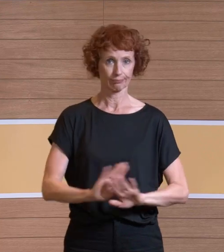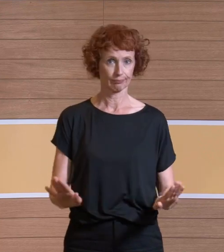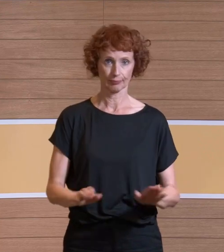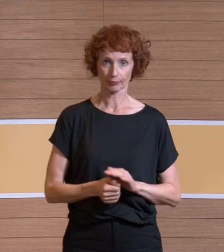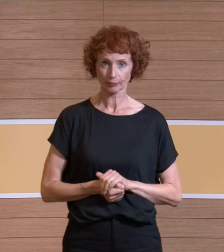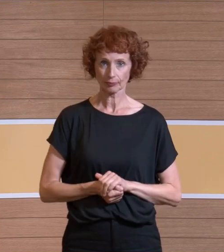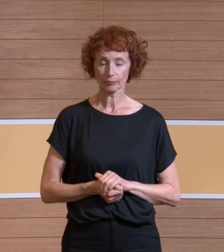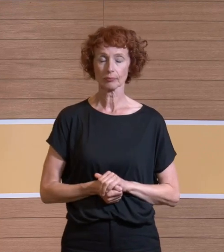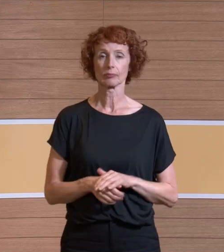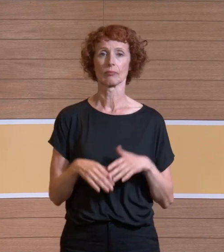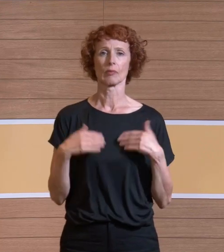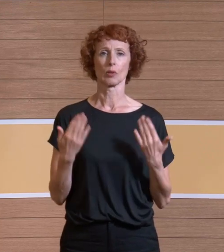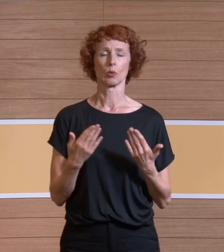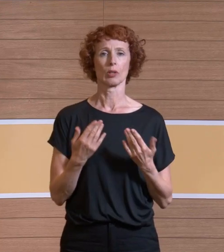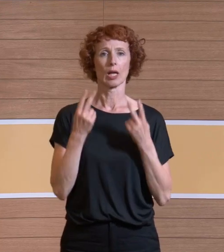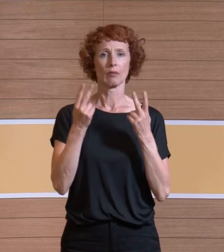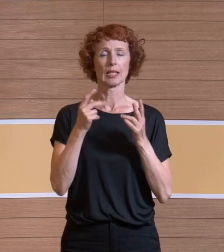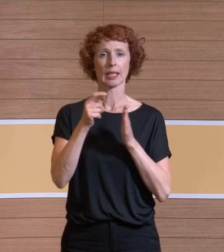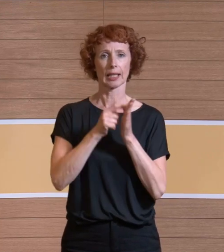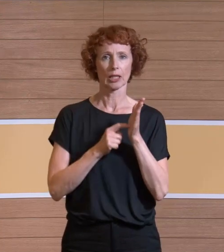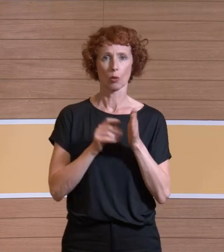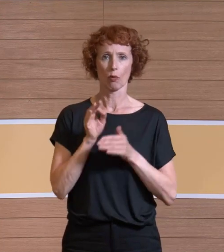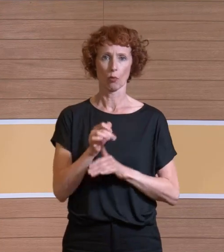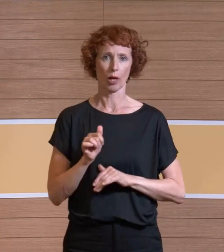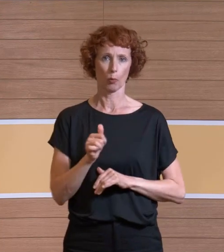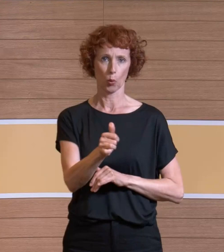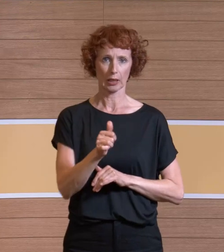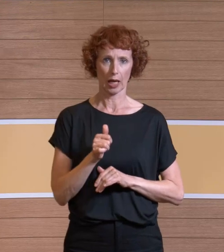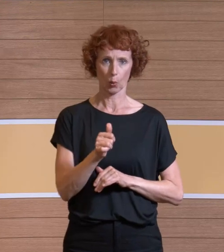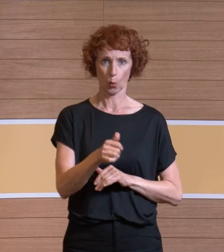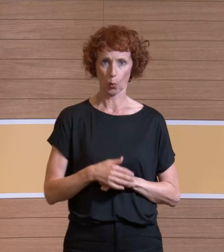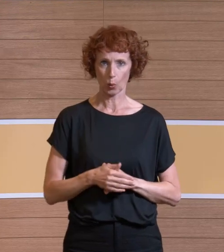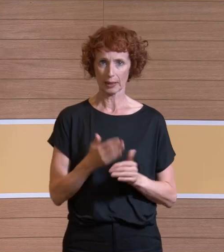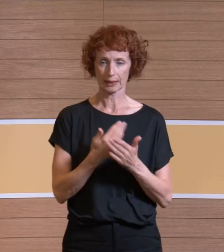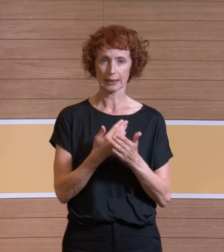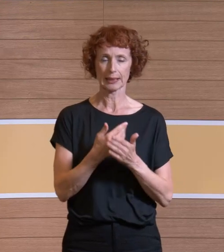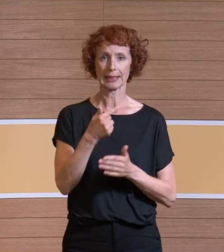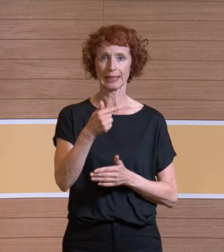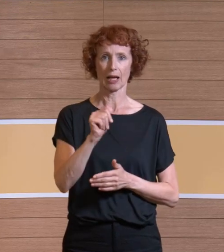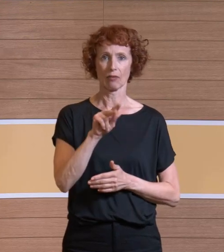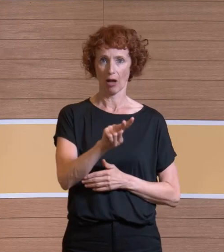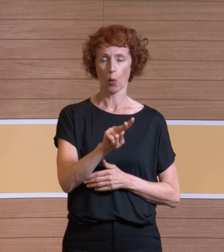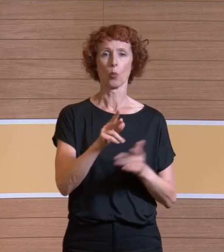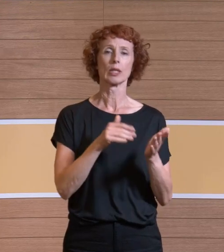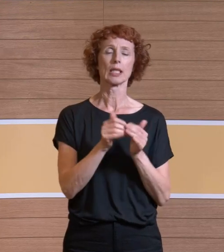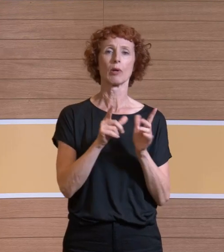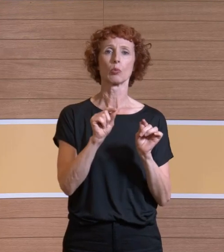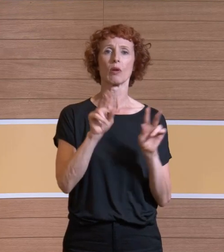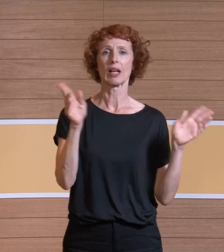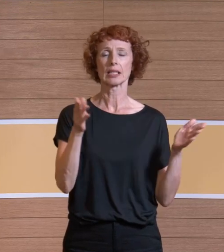Ein wichtiges Kriterium für die Beurteilung von diesen THV-Systemen ist der Turbulenzgrad.